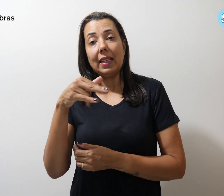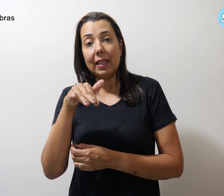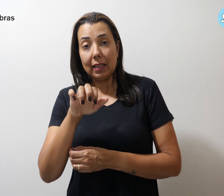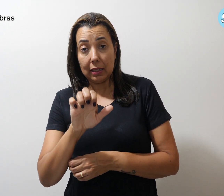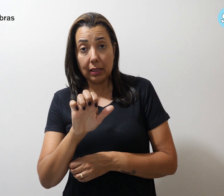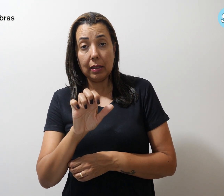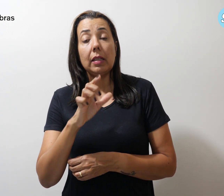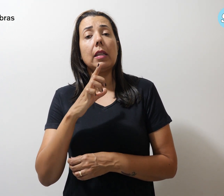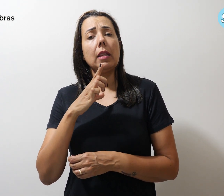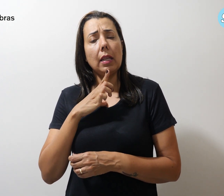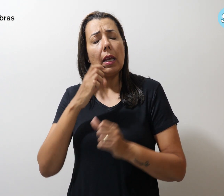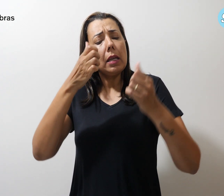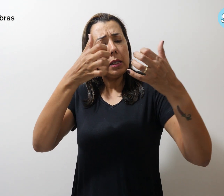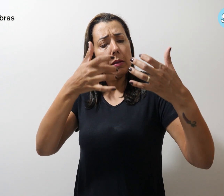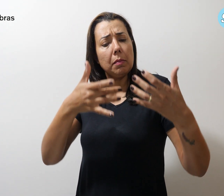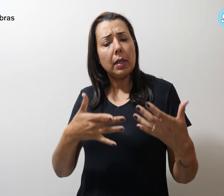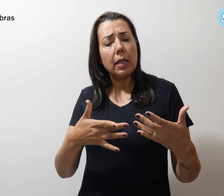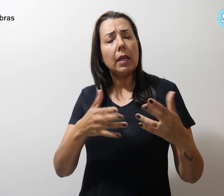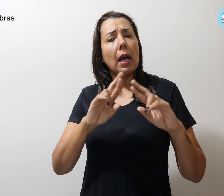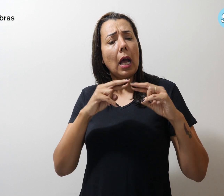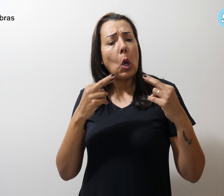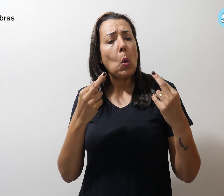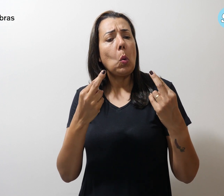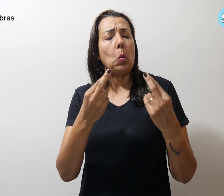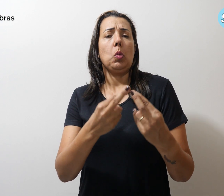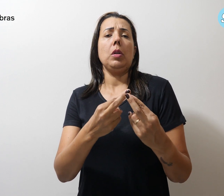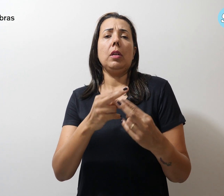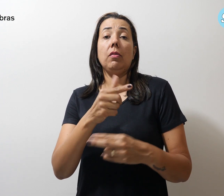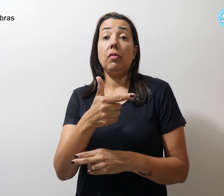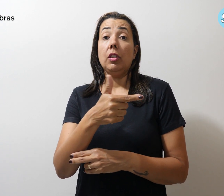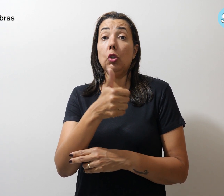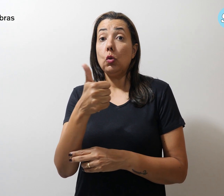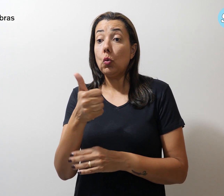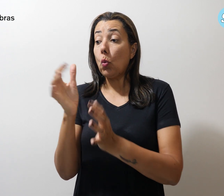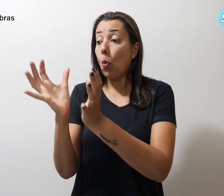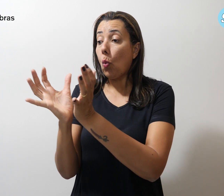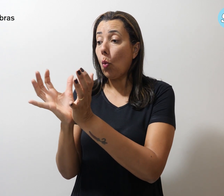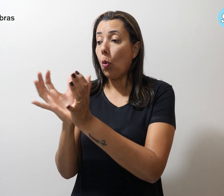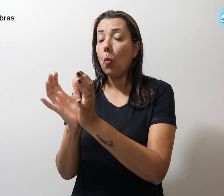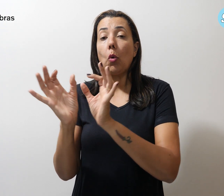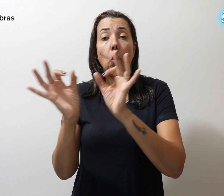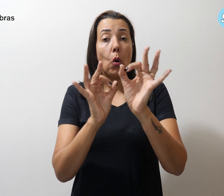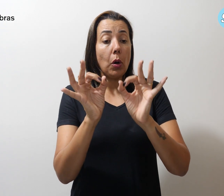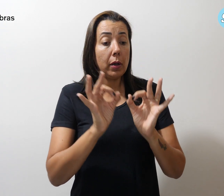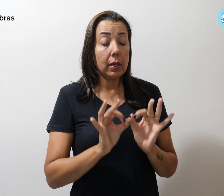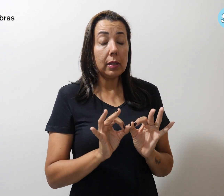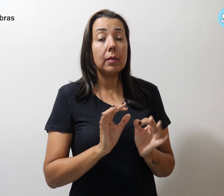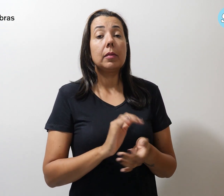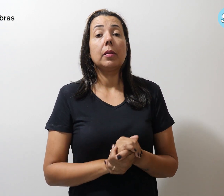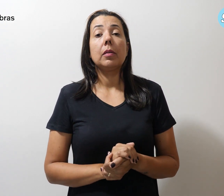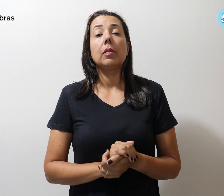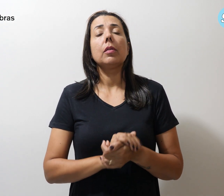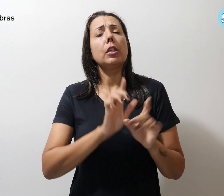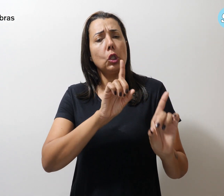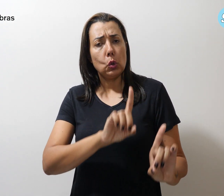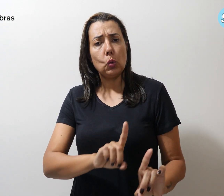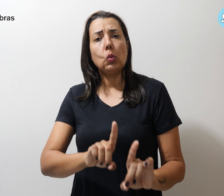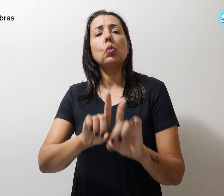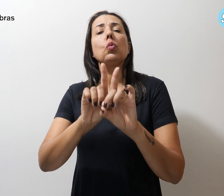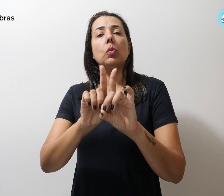conta que a central reúne 21 cooperativas e organizações, que juntas, tem um total